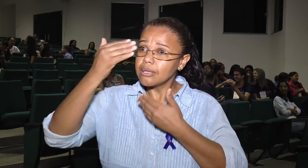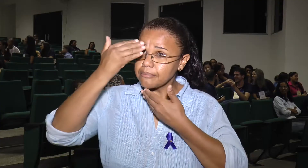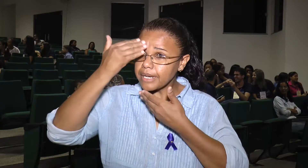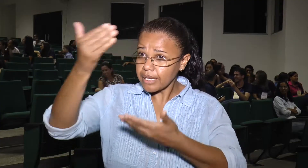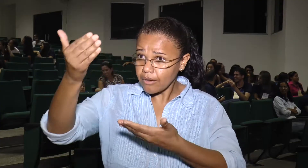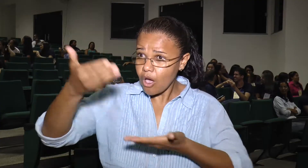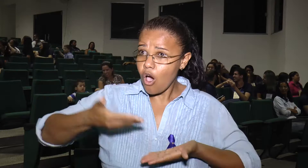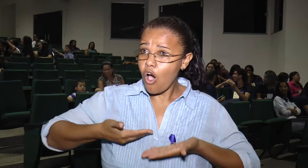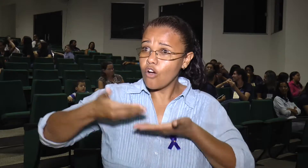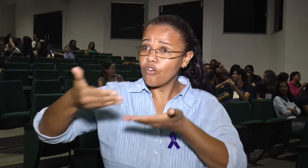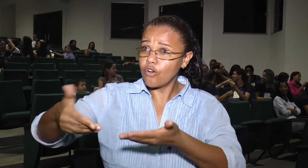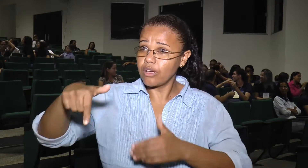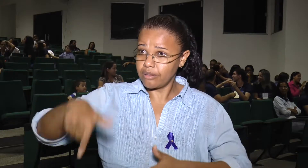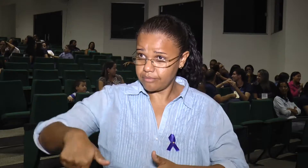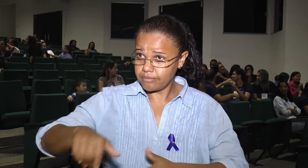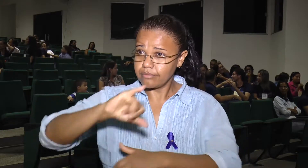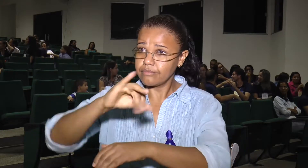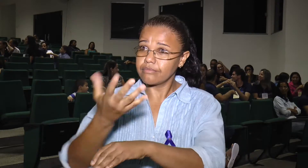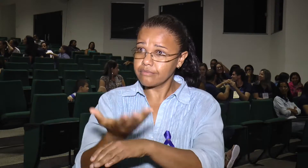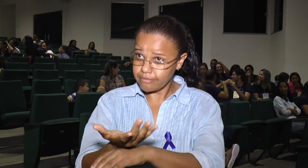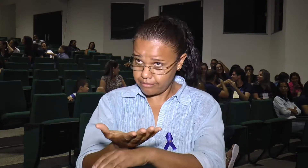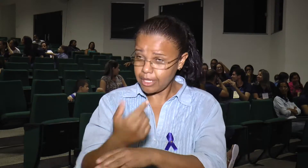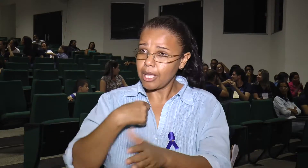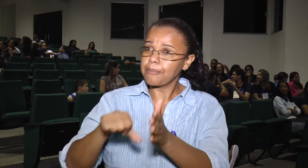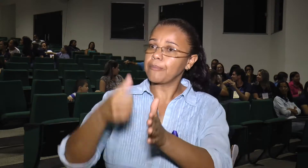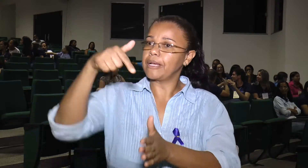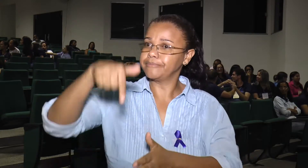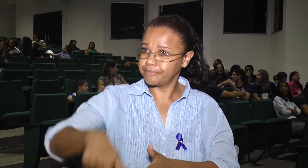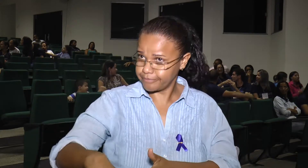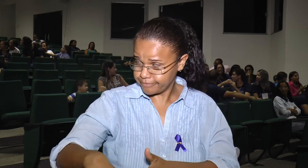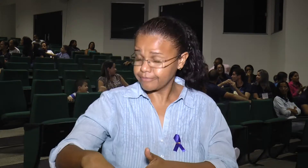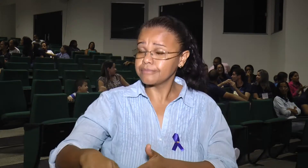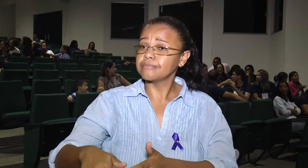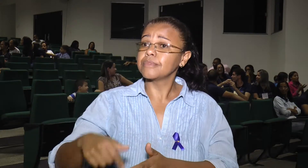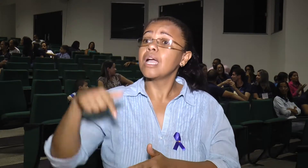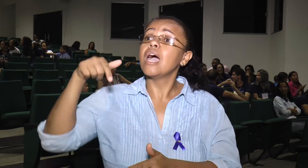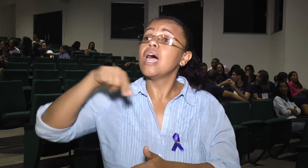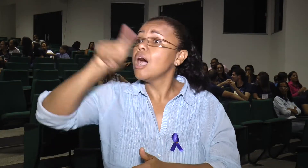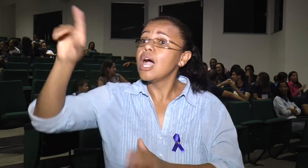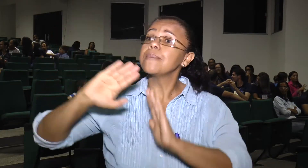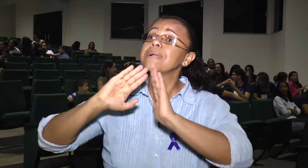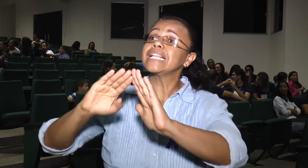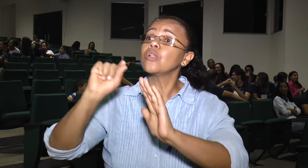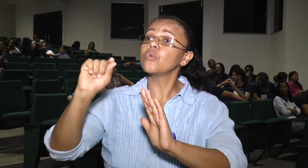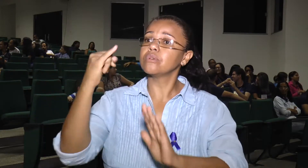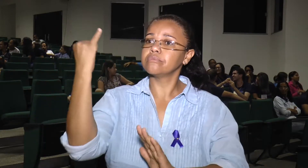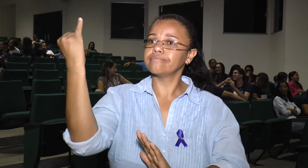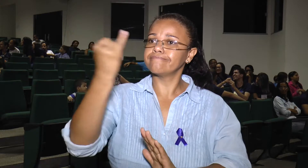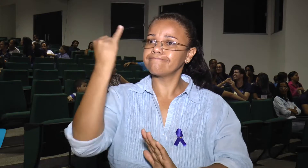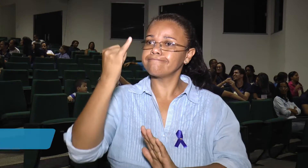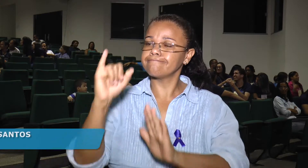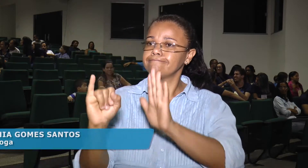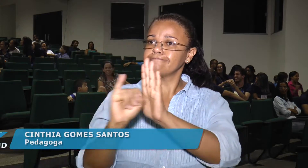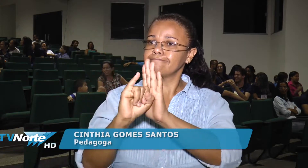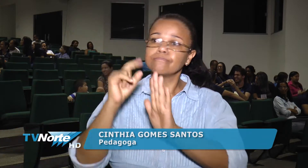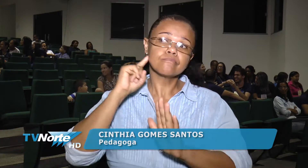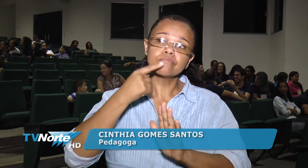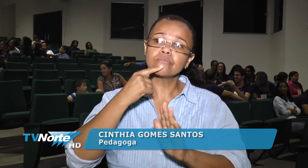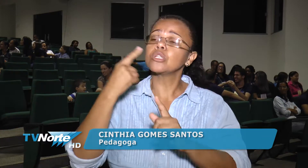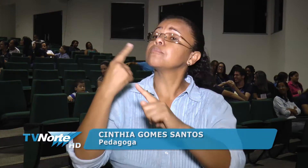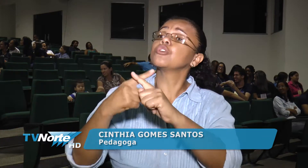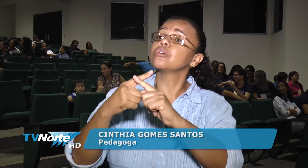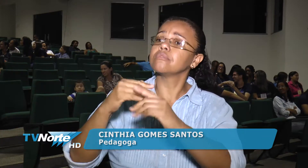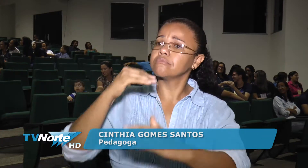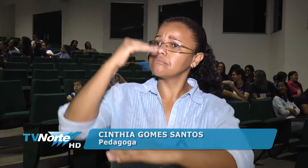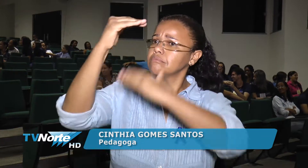Então, primeiro agradeço muito pelo convite Pessoal aqui de Januária que tem me convidado E me mostraram